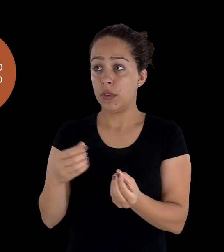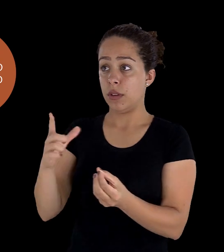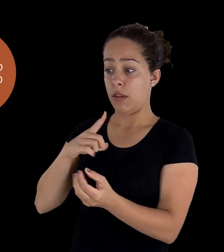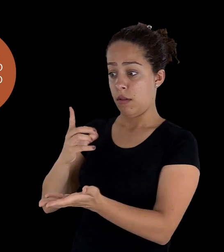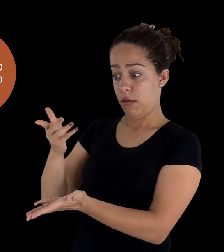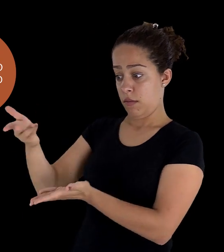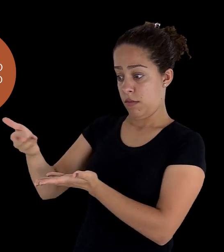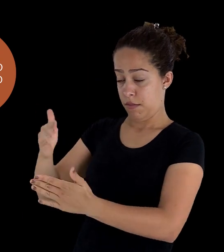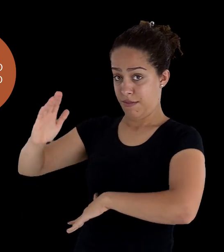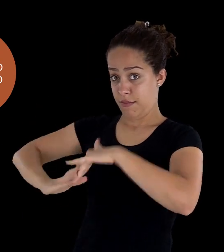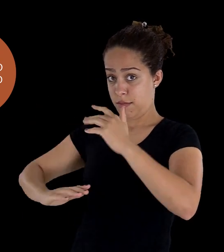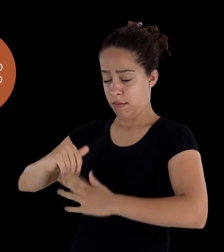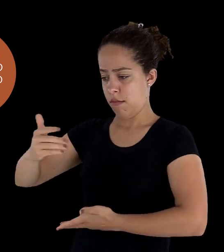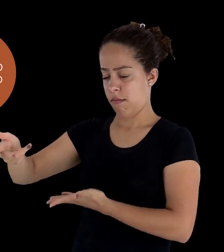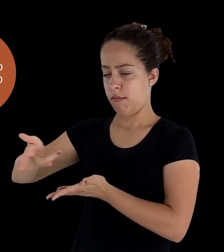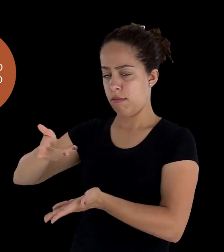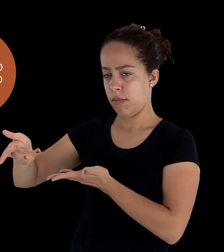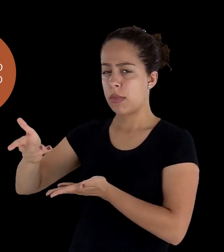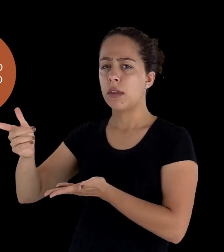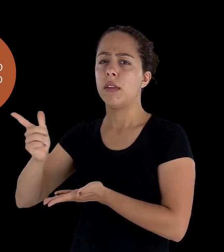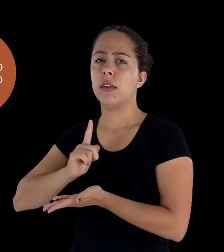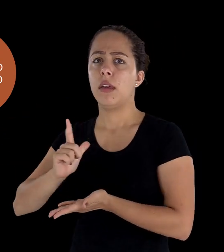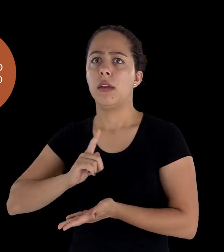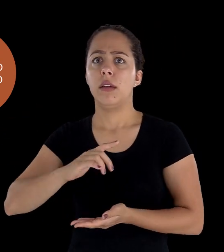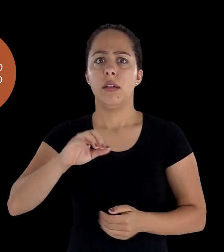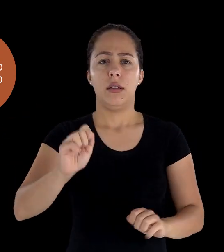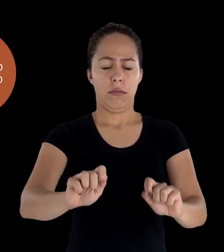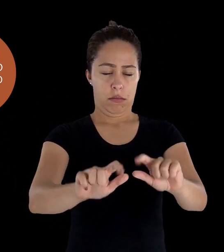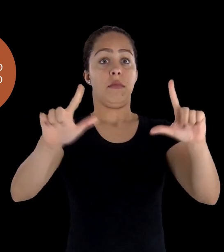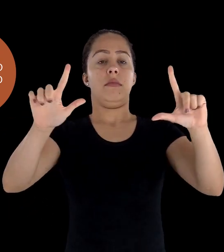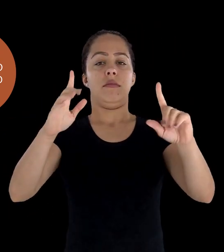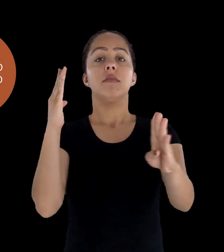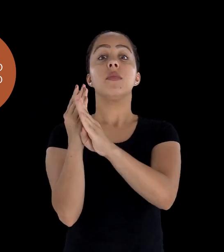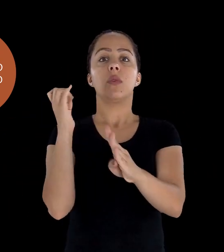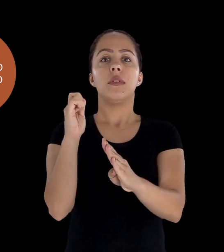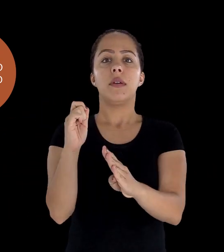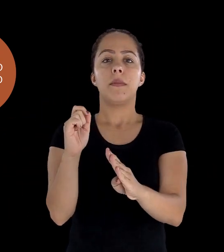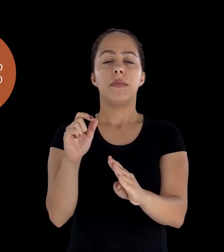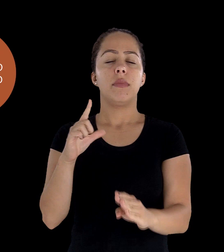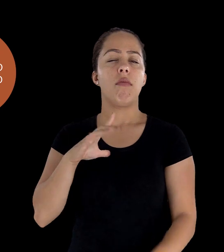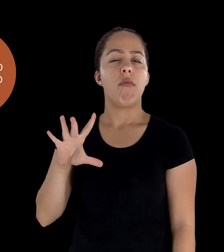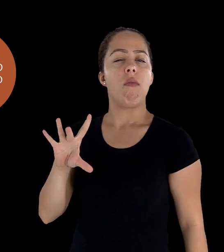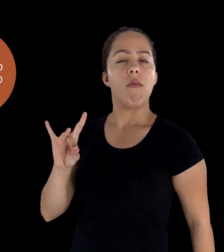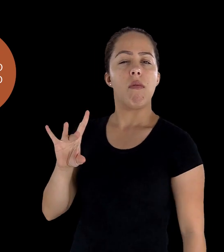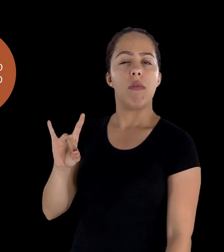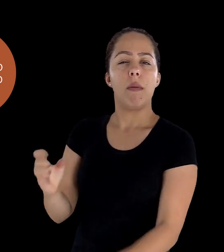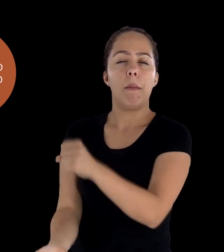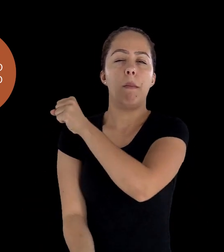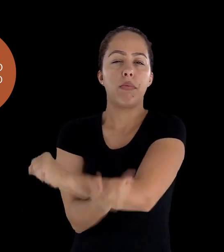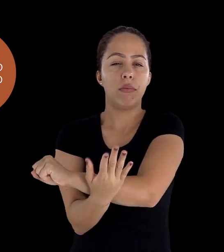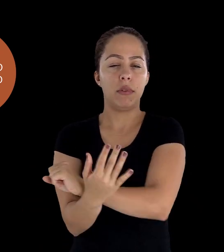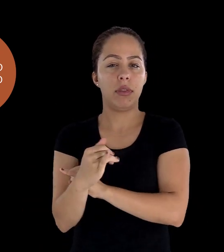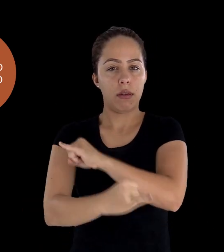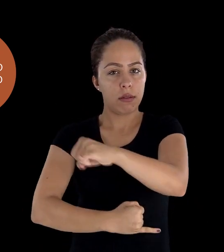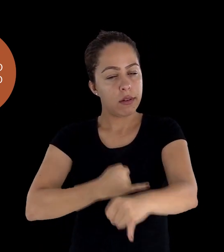o mediador vai se deparar com situações como o plágio, o aluno que possui dificuldades com a tecnologia,